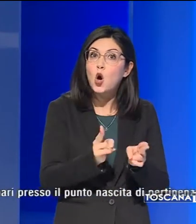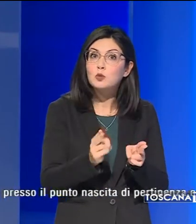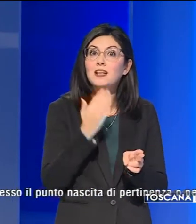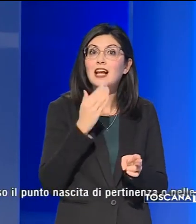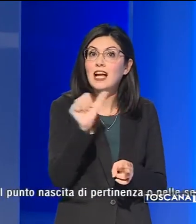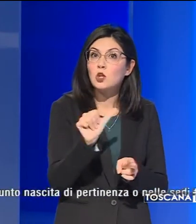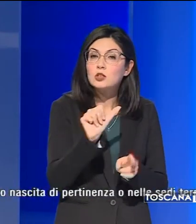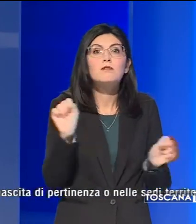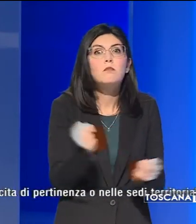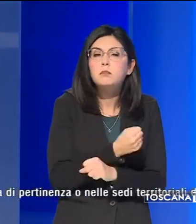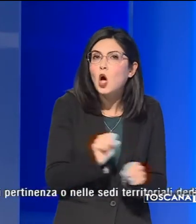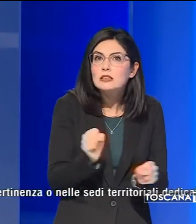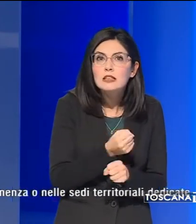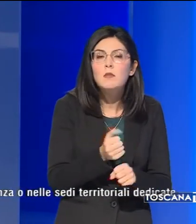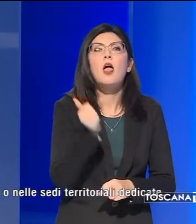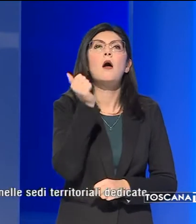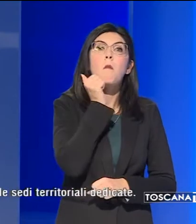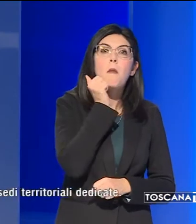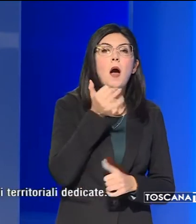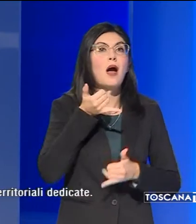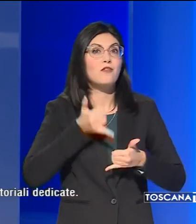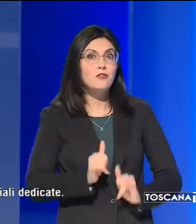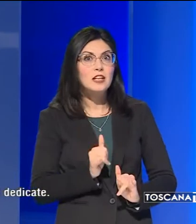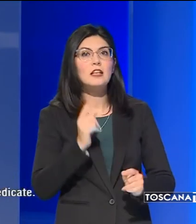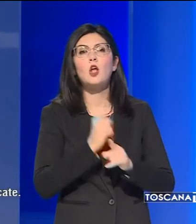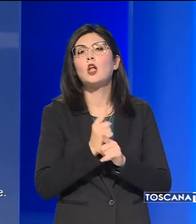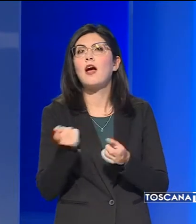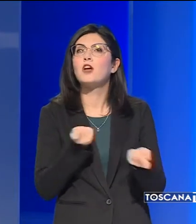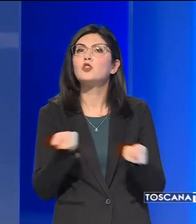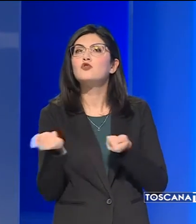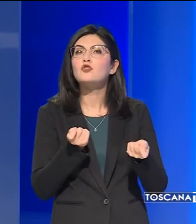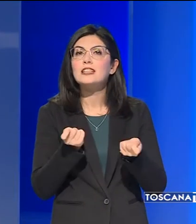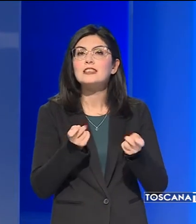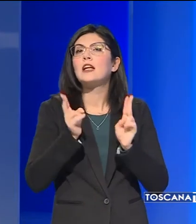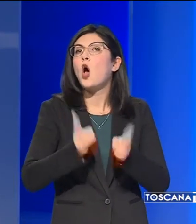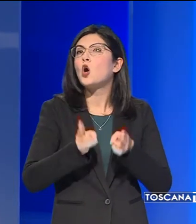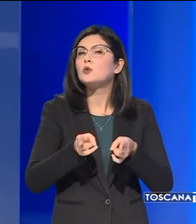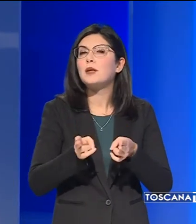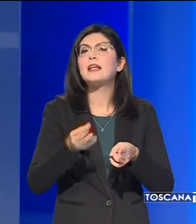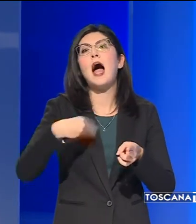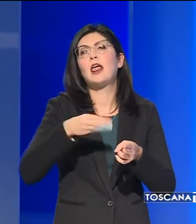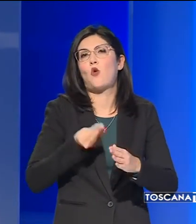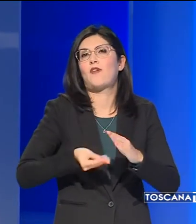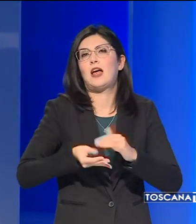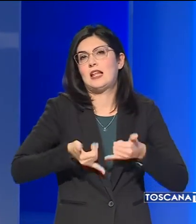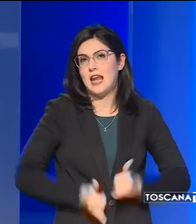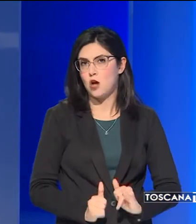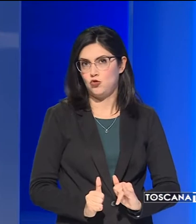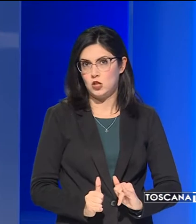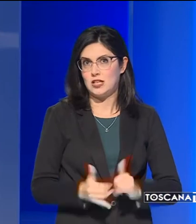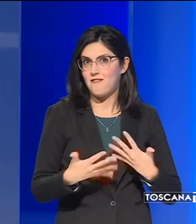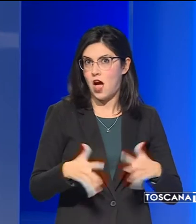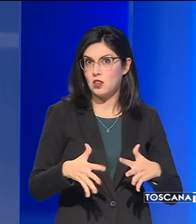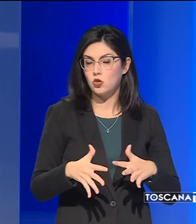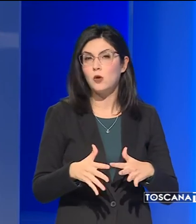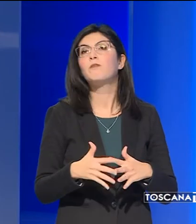Santo Stefano, madre e figlio dovranno essere gestiti nel presidio dove è avvenuta la nascita. La donna